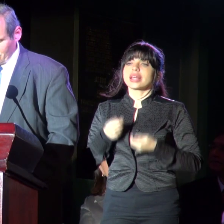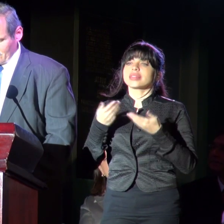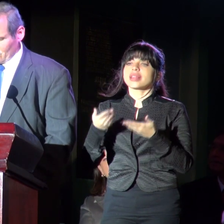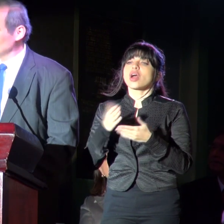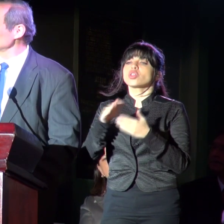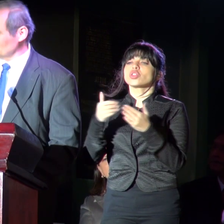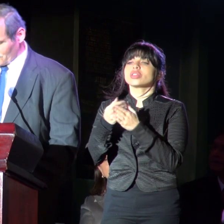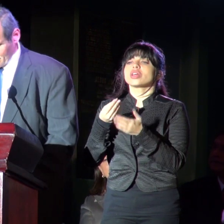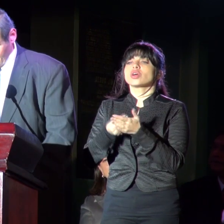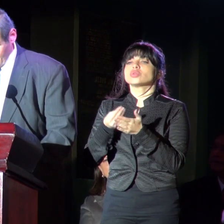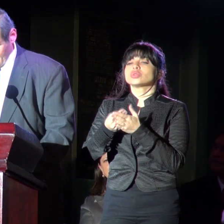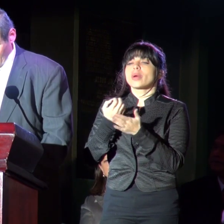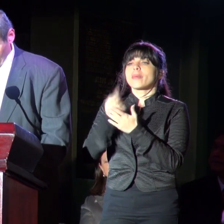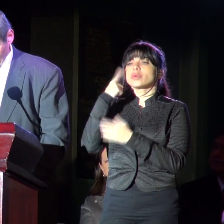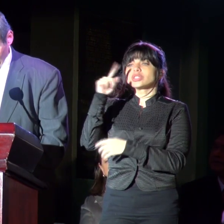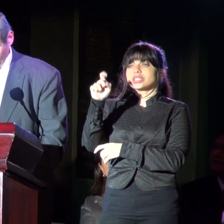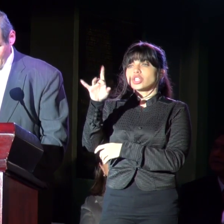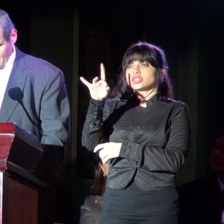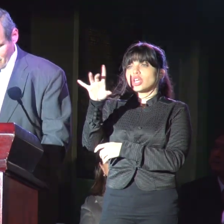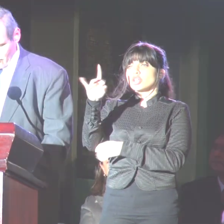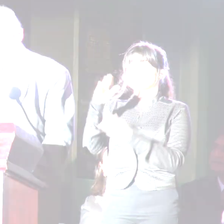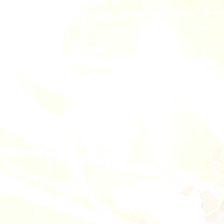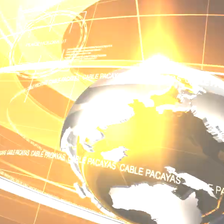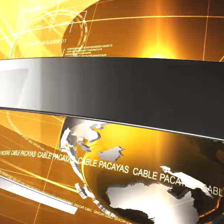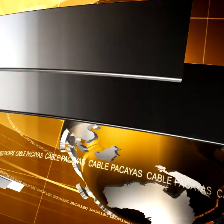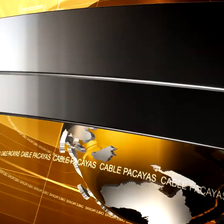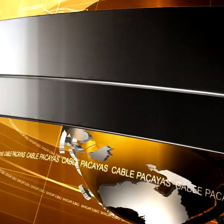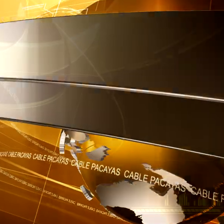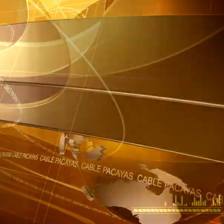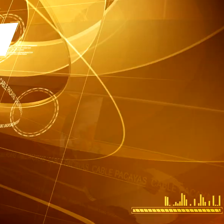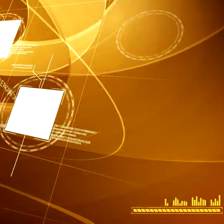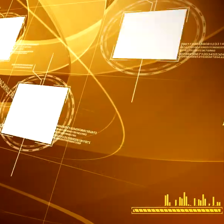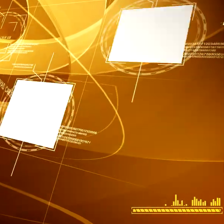de recursos económicos por 188 millones de colones.